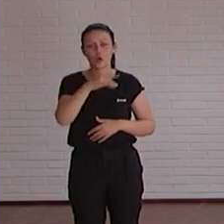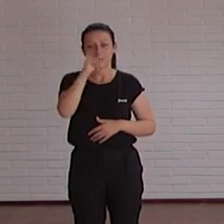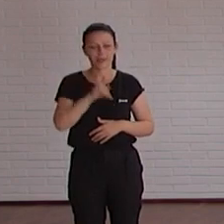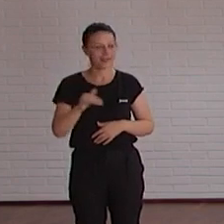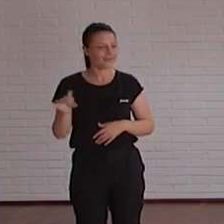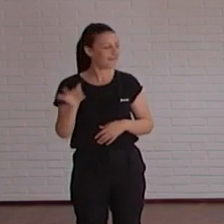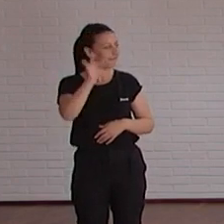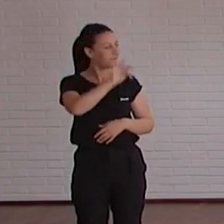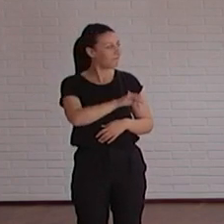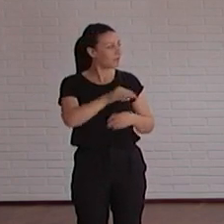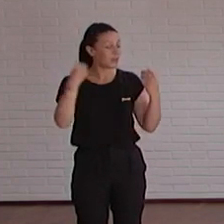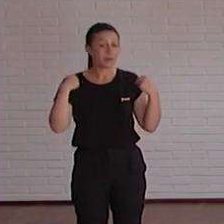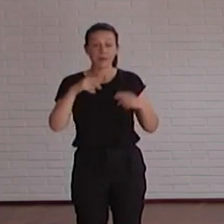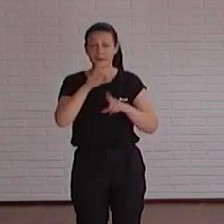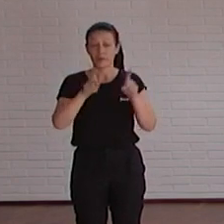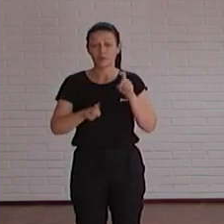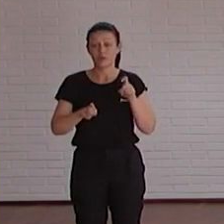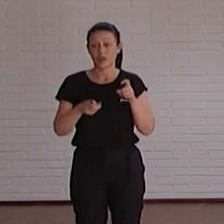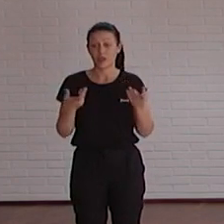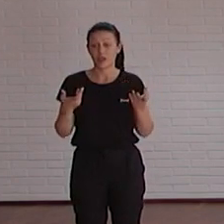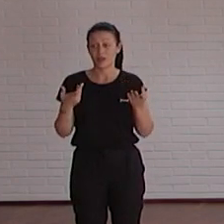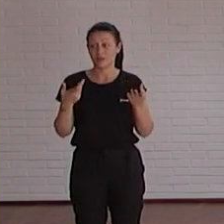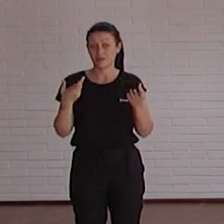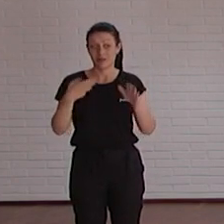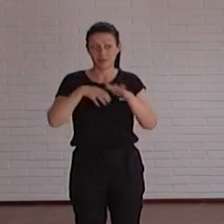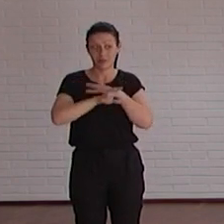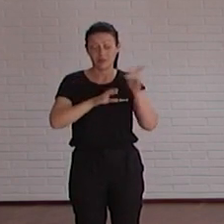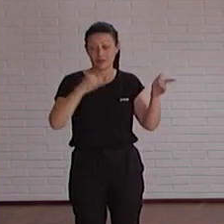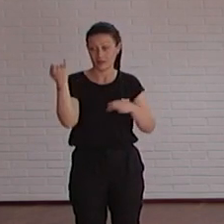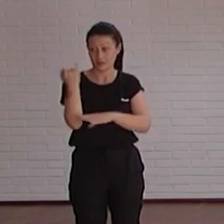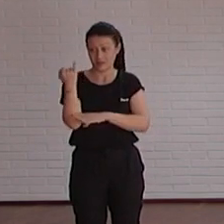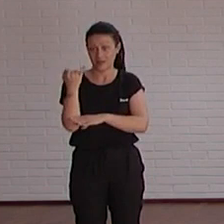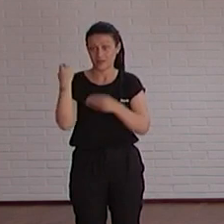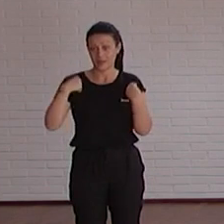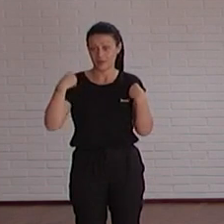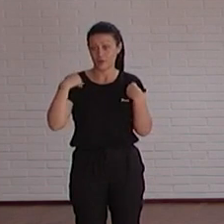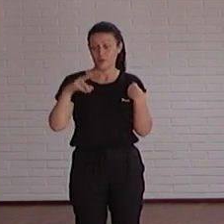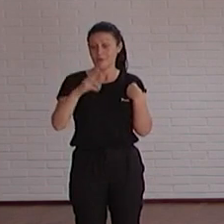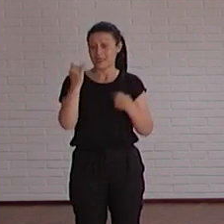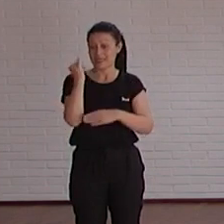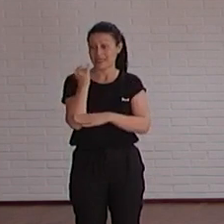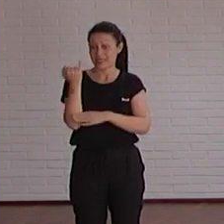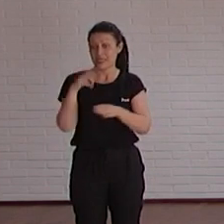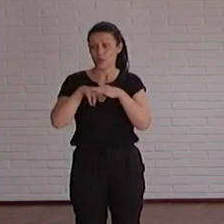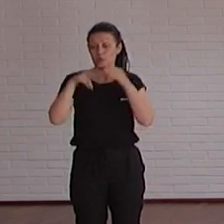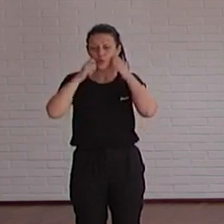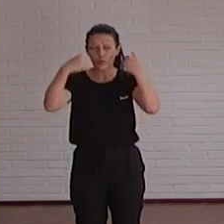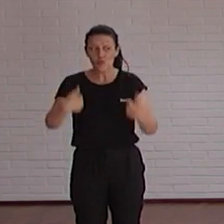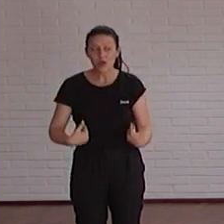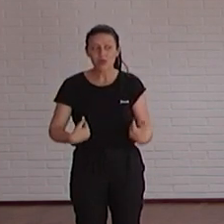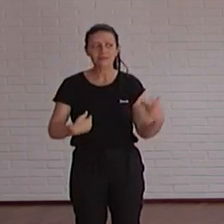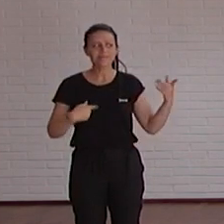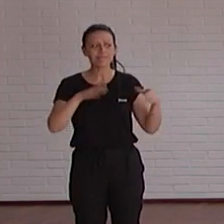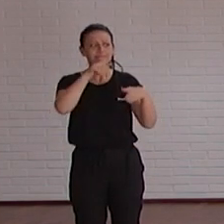y pues la primera pregunta ¿qué está haciendo la gerencia? ¿qué está haciendo la vicegerencia de recursos humanos de organización por